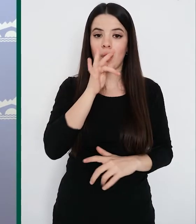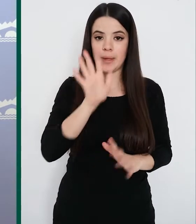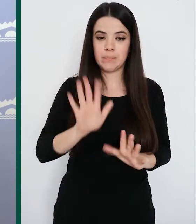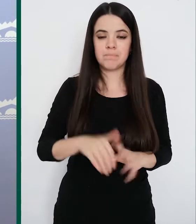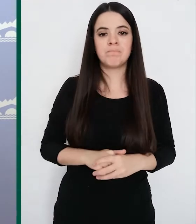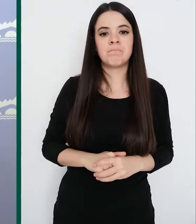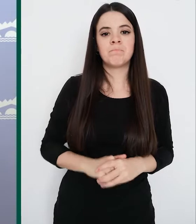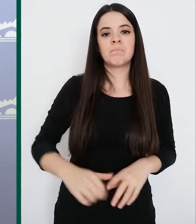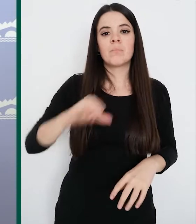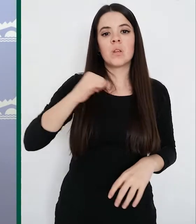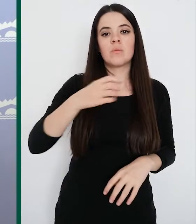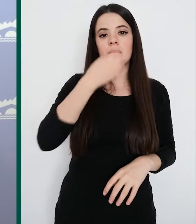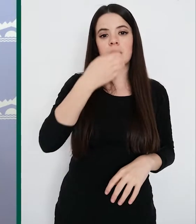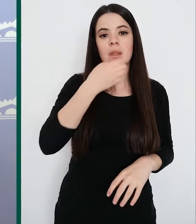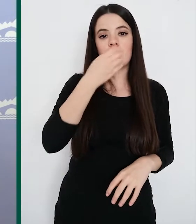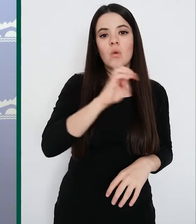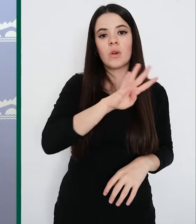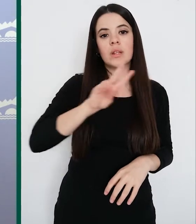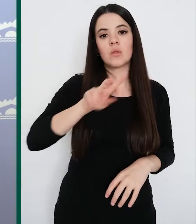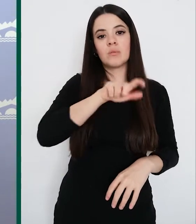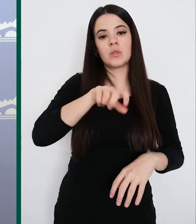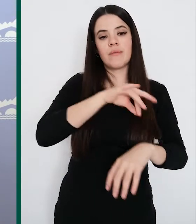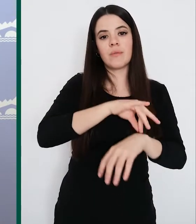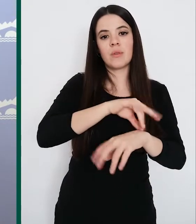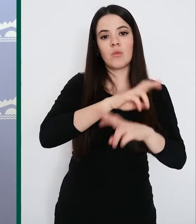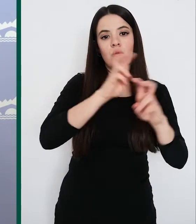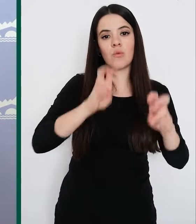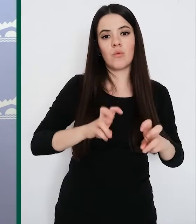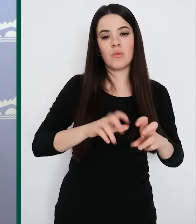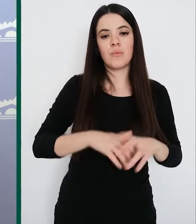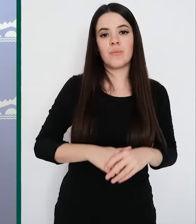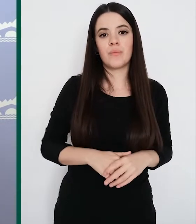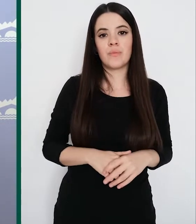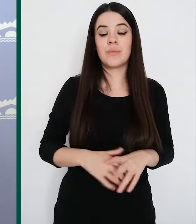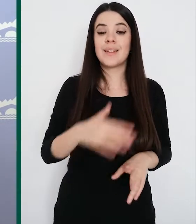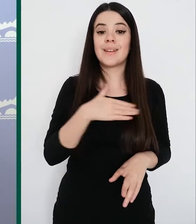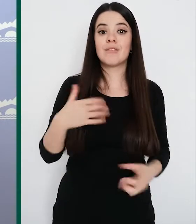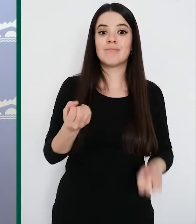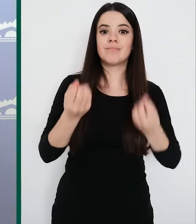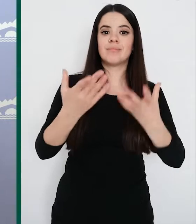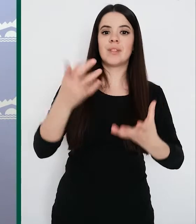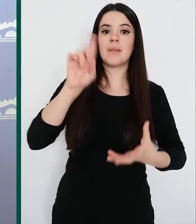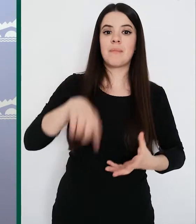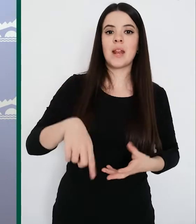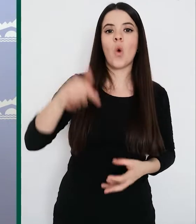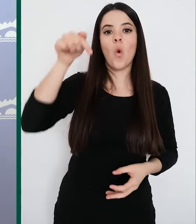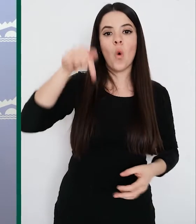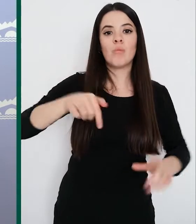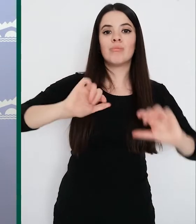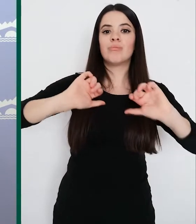clínica Los Manzanos hay 42 pacientes COVID. Y les quería apuntar también que hoy comienza a funcionar